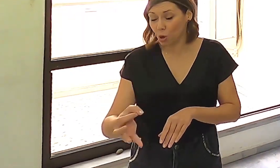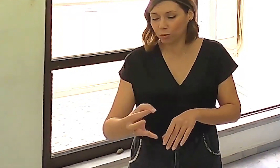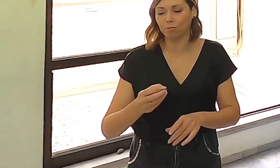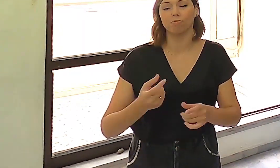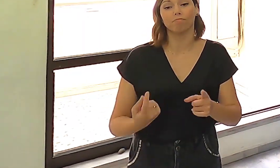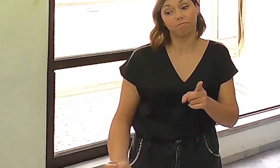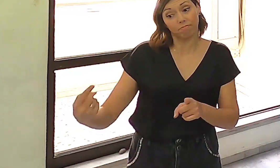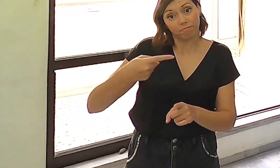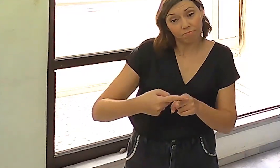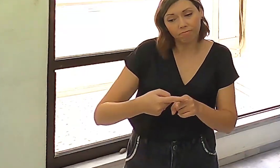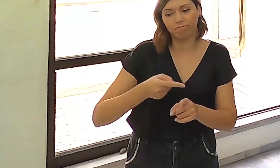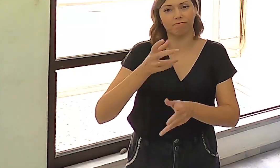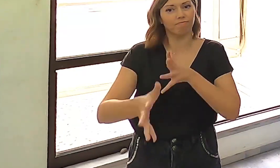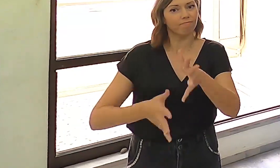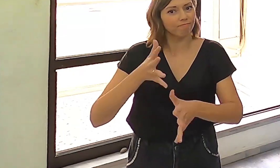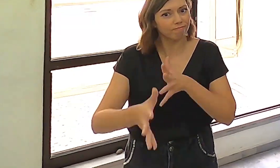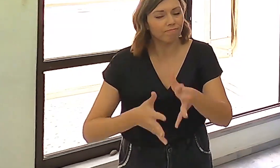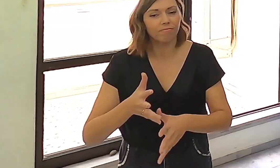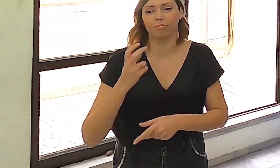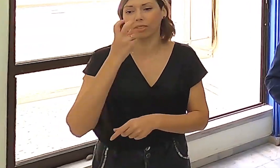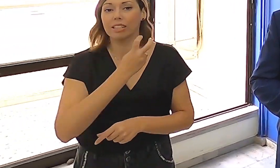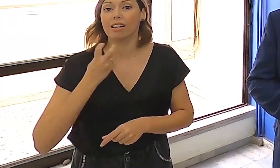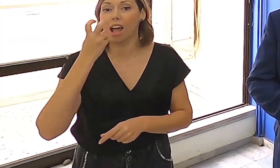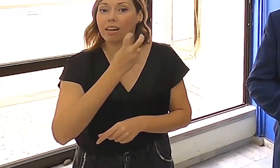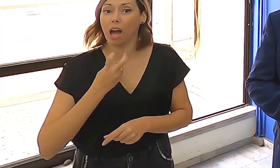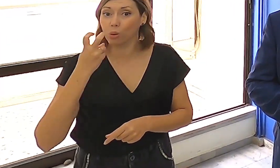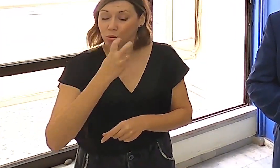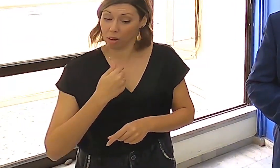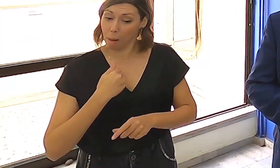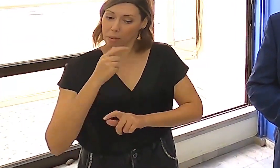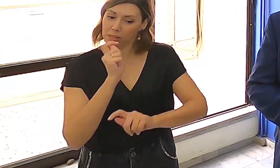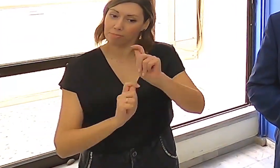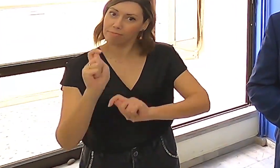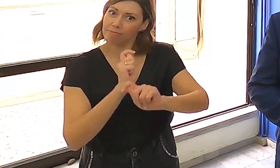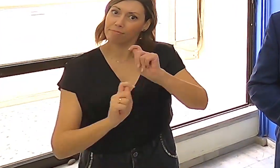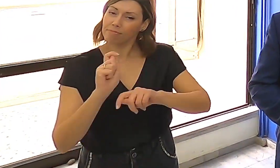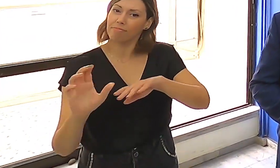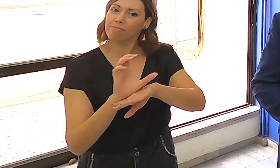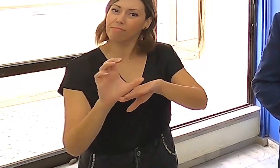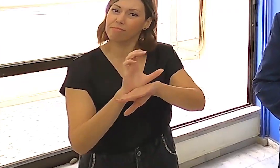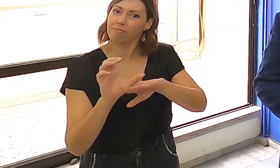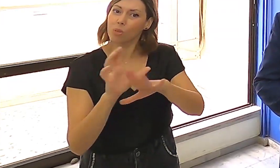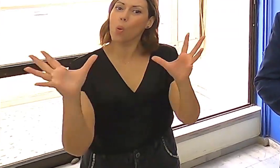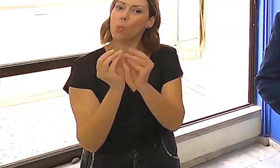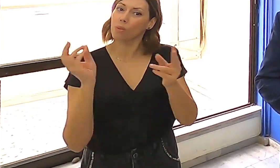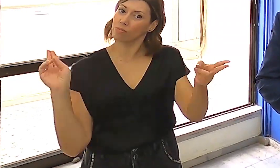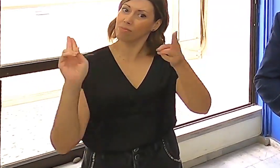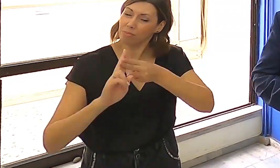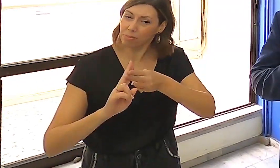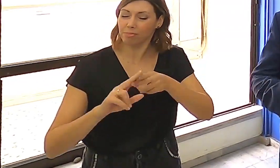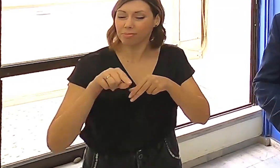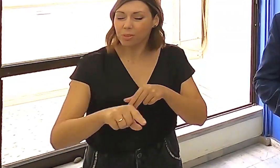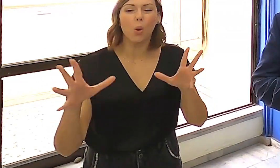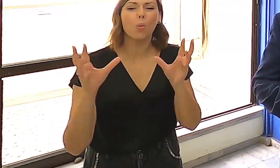νοηματική και στη χειλαναγνωσία όταν φτιάξαμε την ψηφιακή πλατφόρμα για τα ραντεβού My ΟΑΕΔ Live.